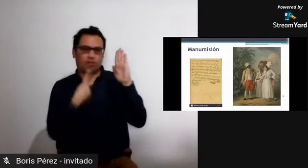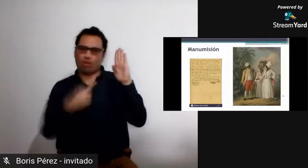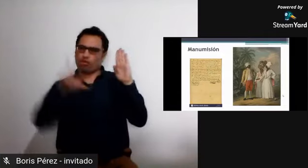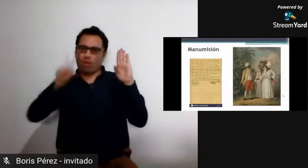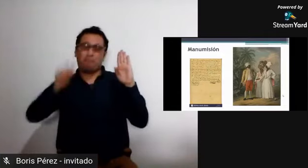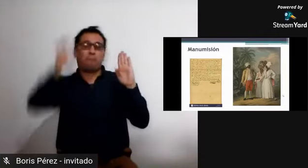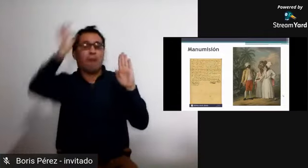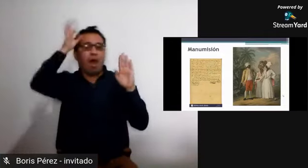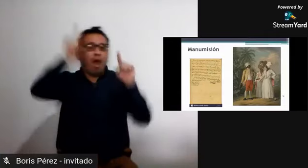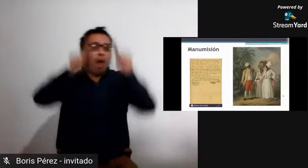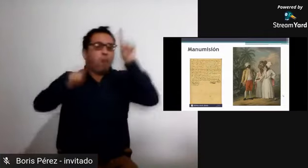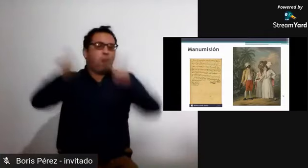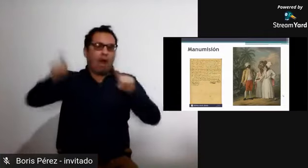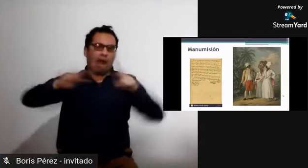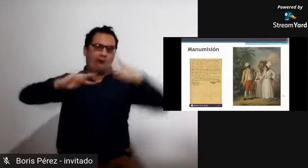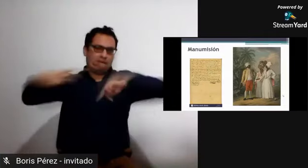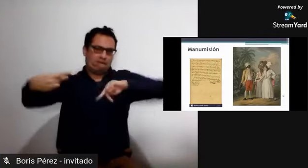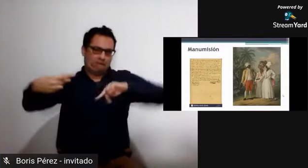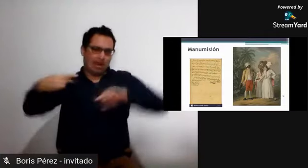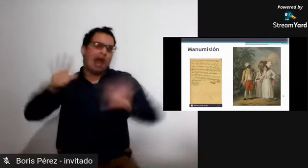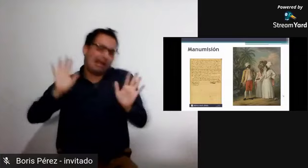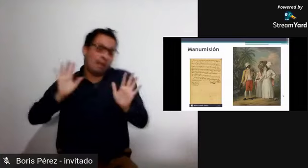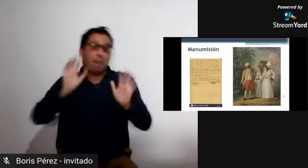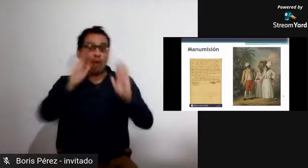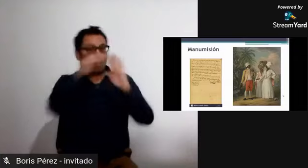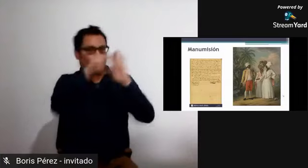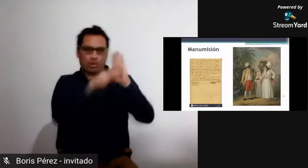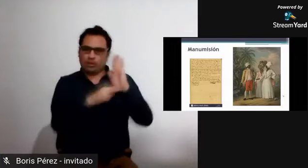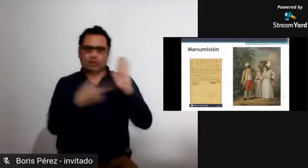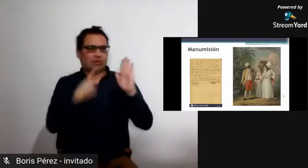era que, pues, como en sus...